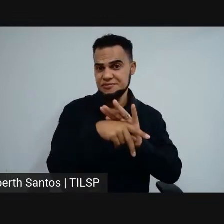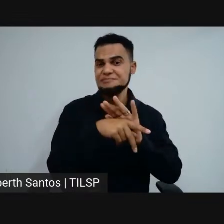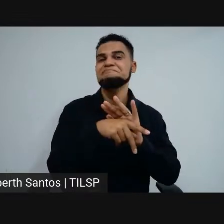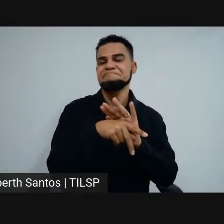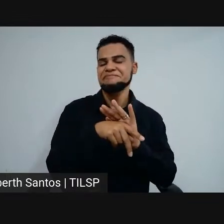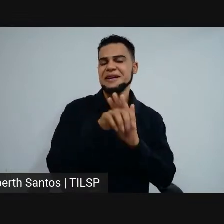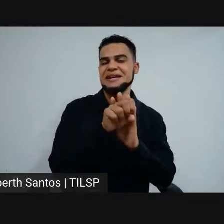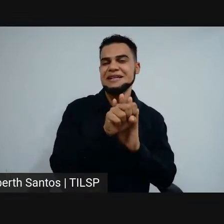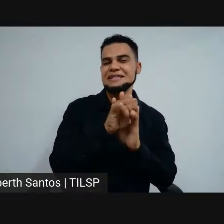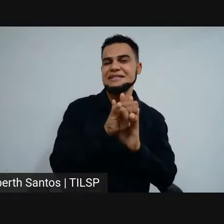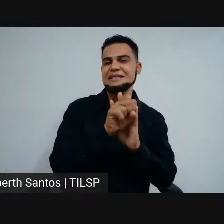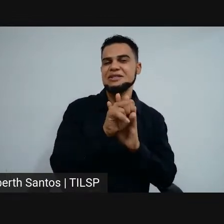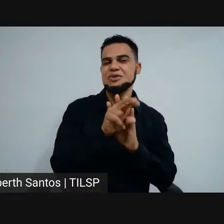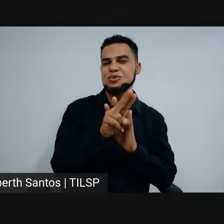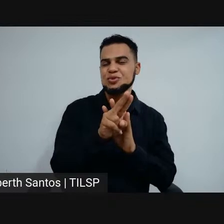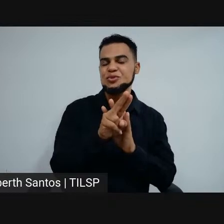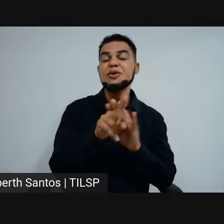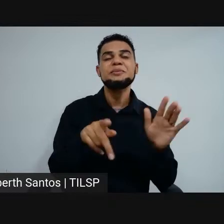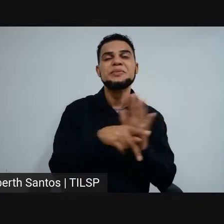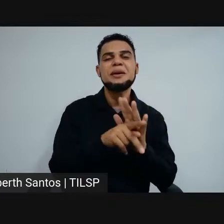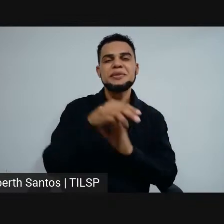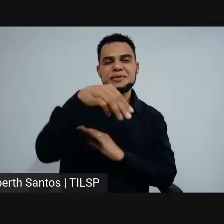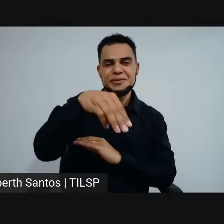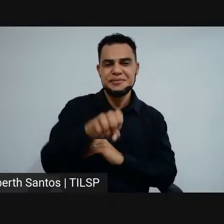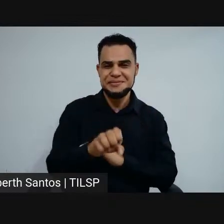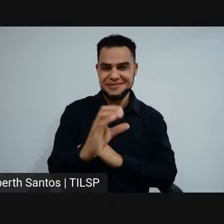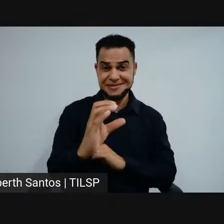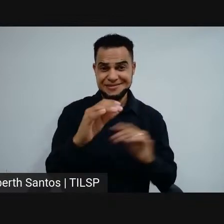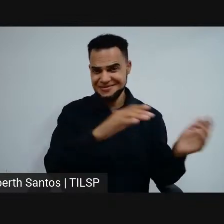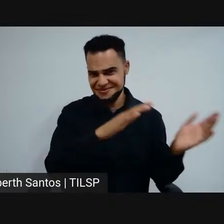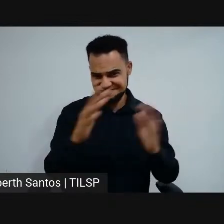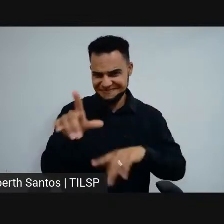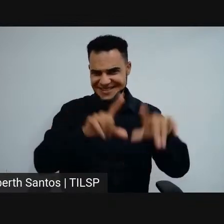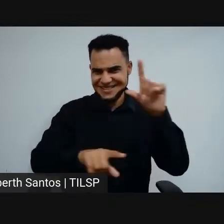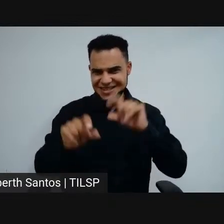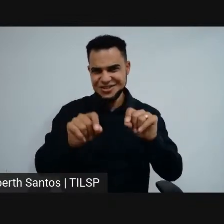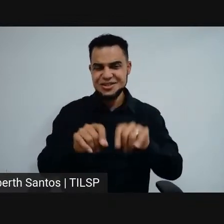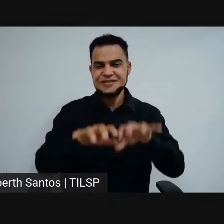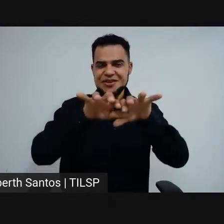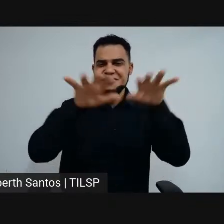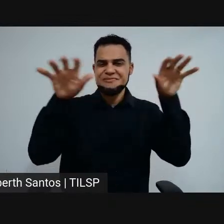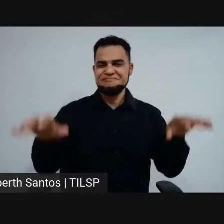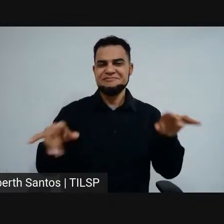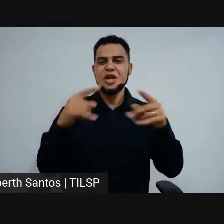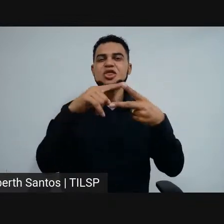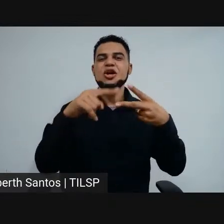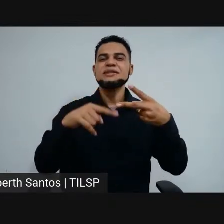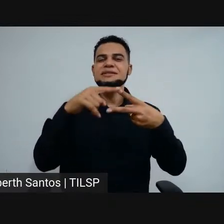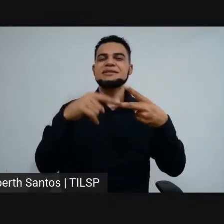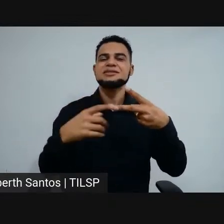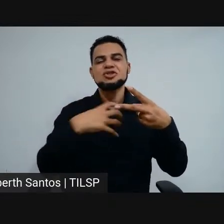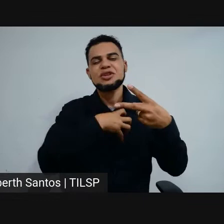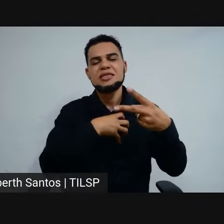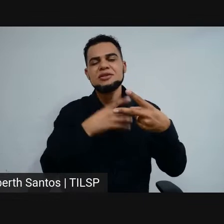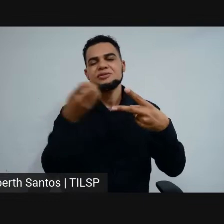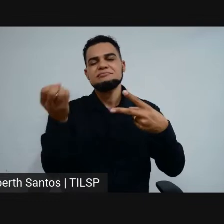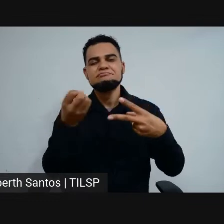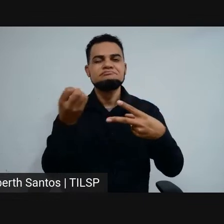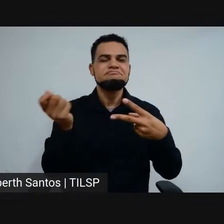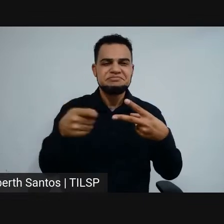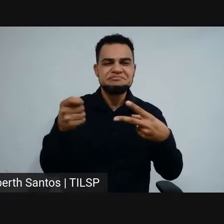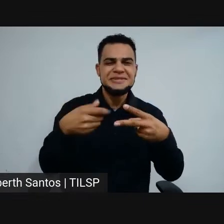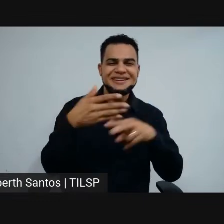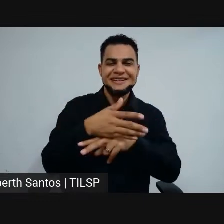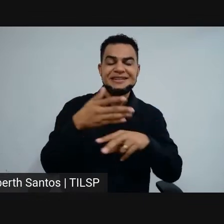disponibilizado pelo MEC. Então, o processo seletivo, nós dividimos essas vagas em duas formas diferentes de entrada. E o processo